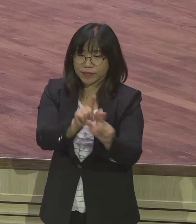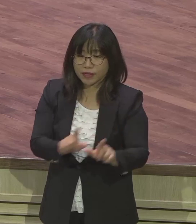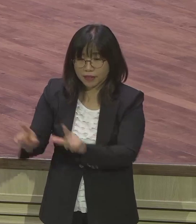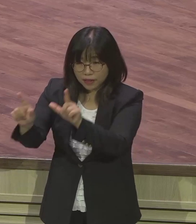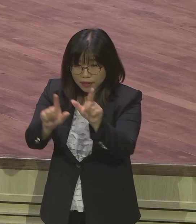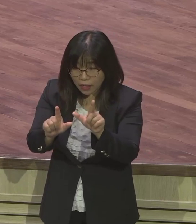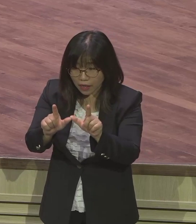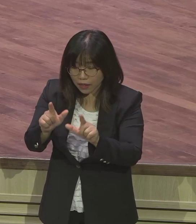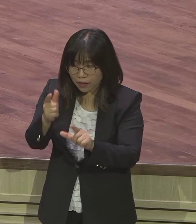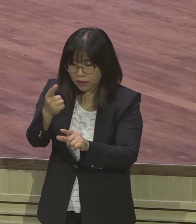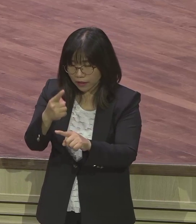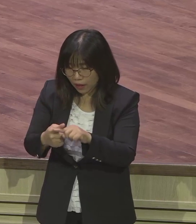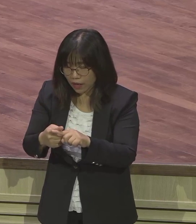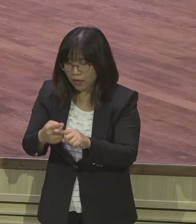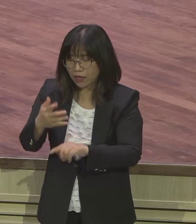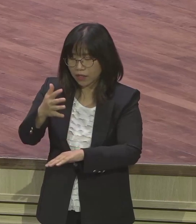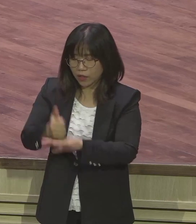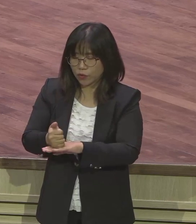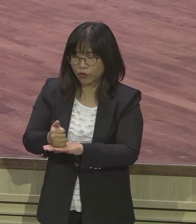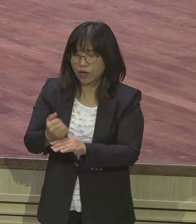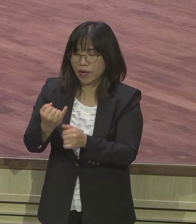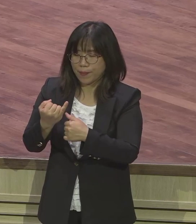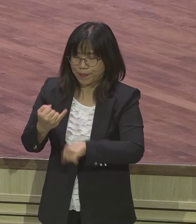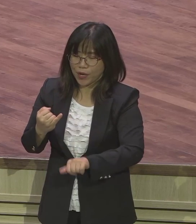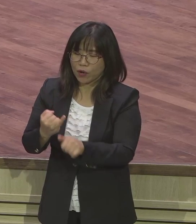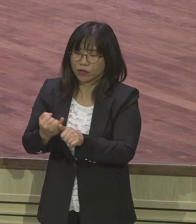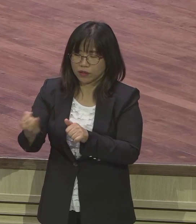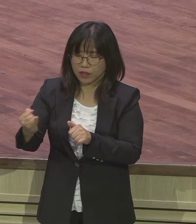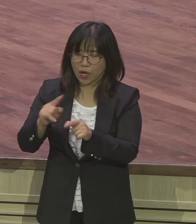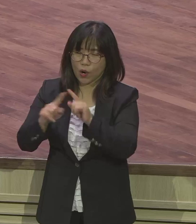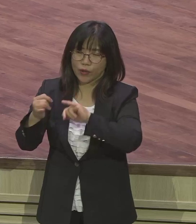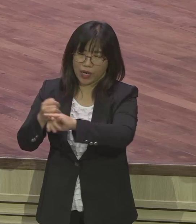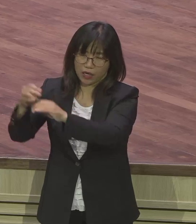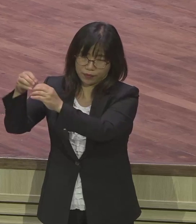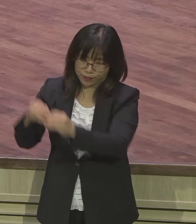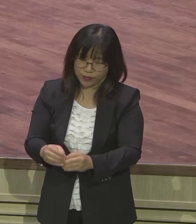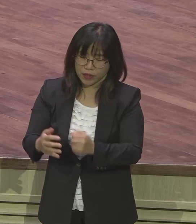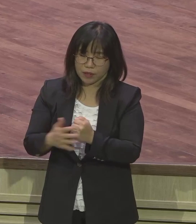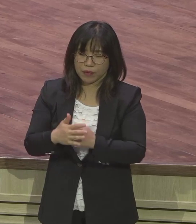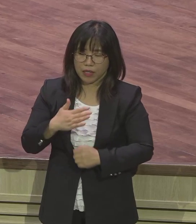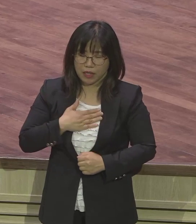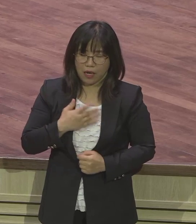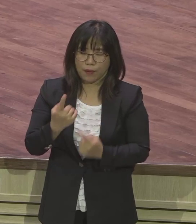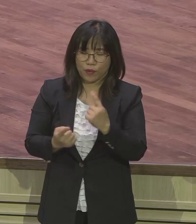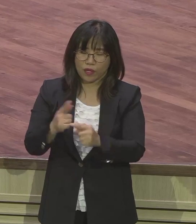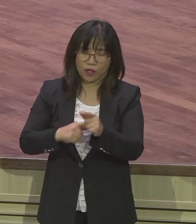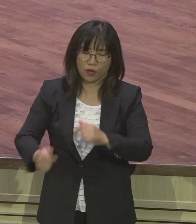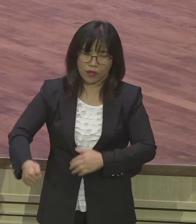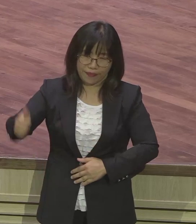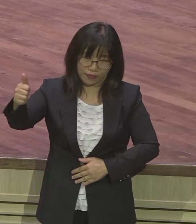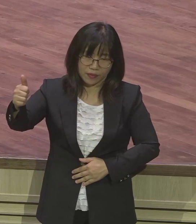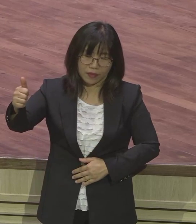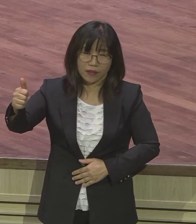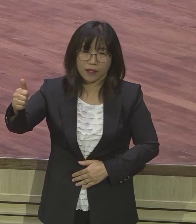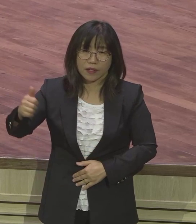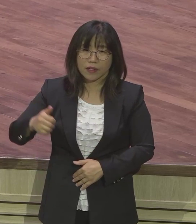며느리가 이 언약의 계보를 잇겠다고 그러면 내가 뭐냐 하면 뭐냐 하면 완전히 메시아의